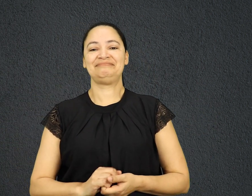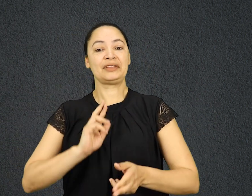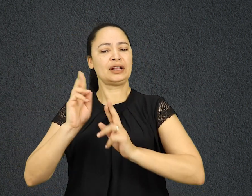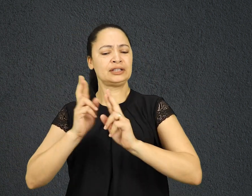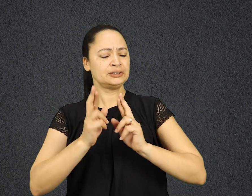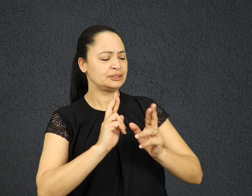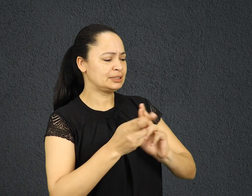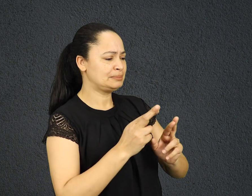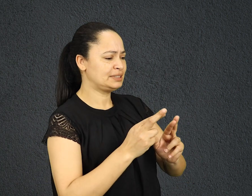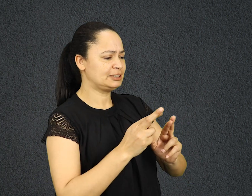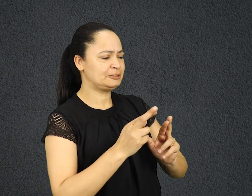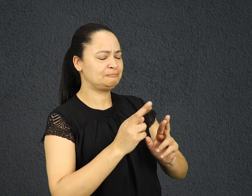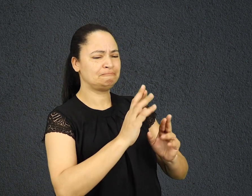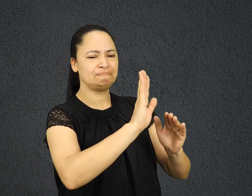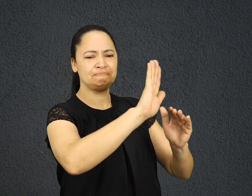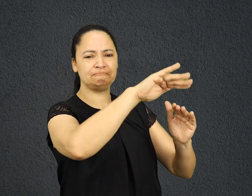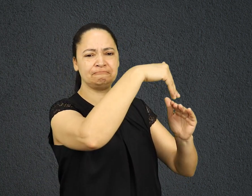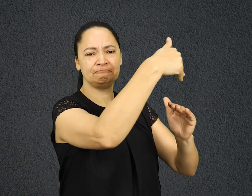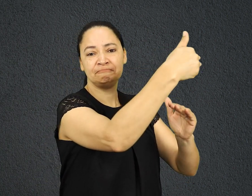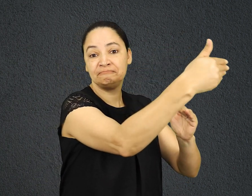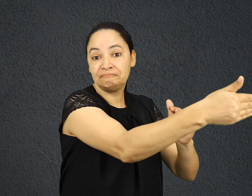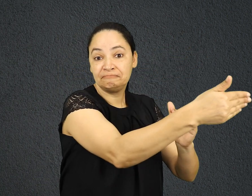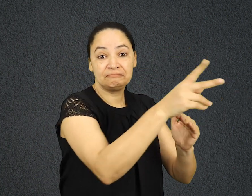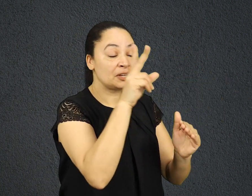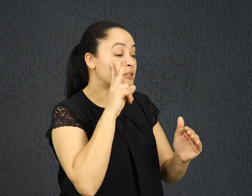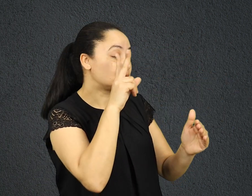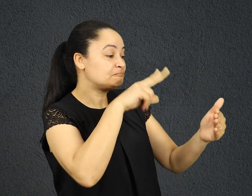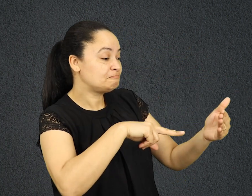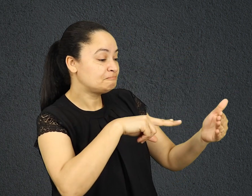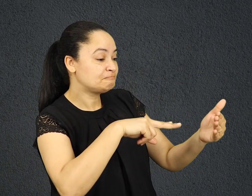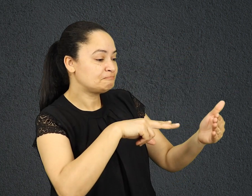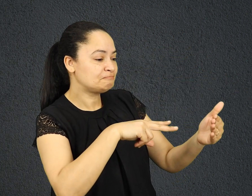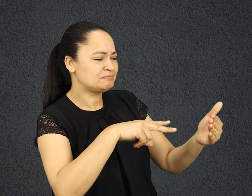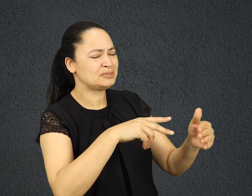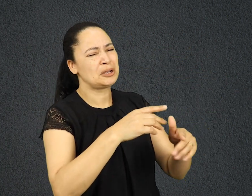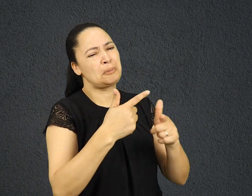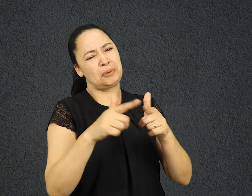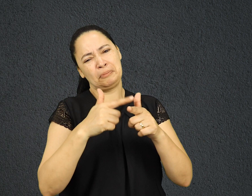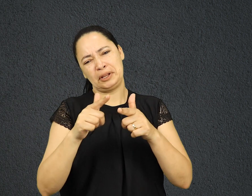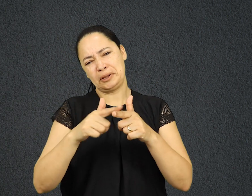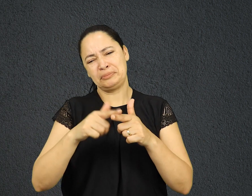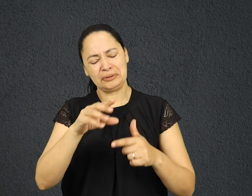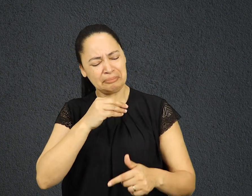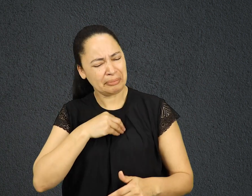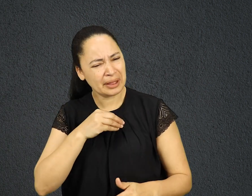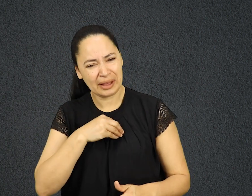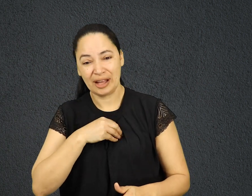Relacionamentos fora do padrão bíblico produzem feridas que só podem ser saradas pelo amor e bondade de